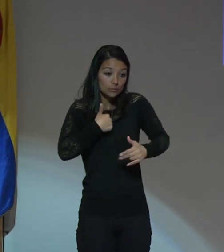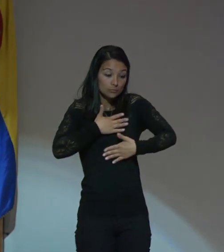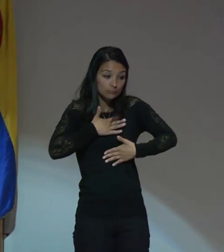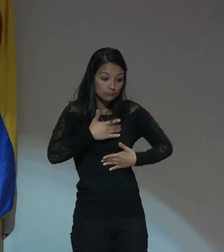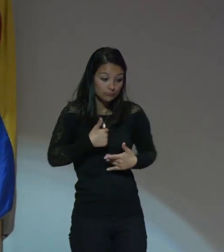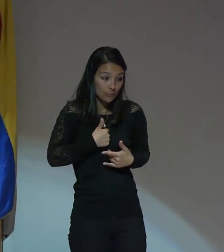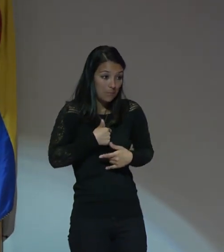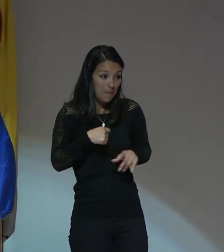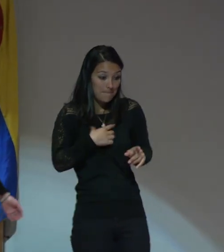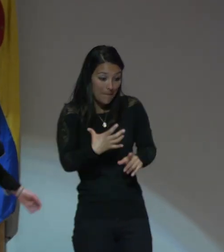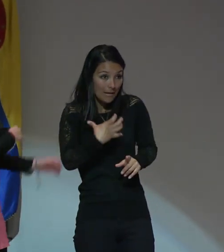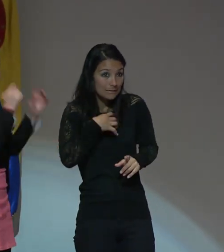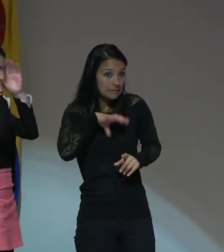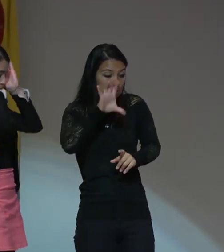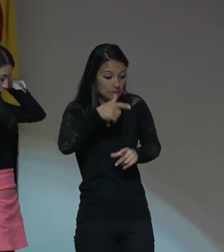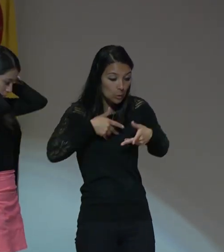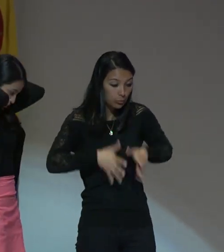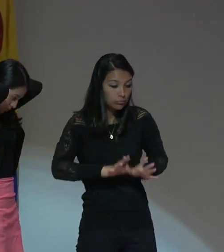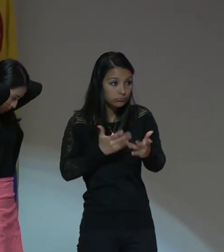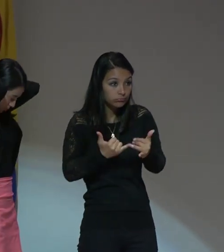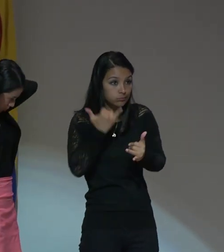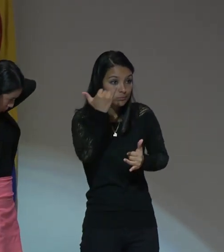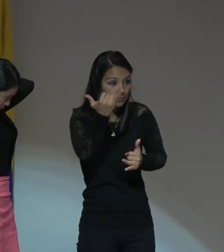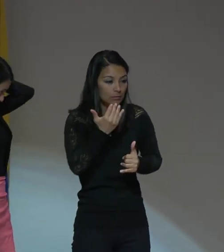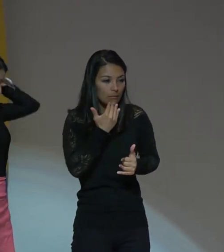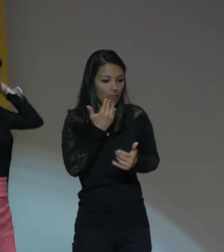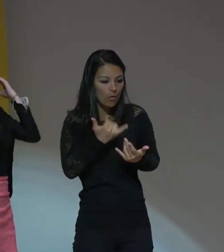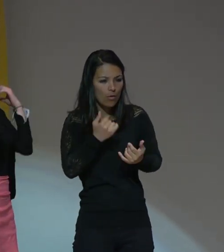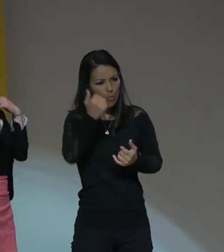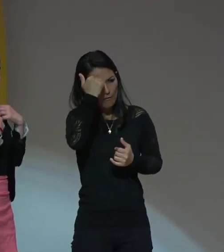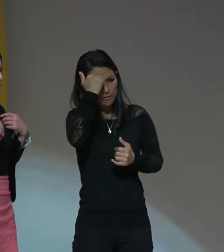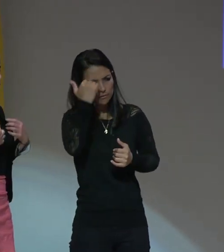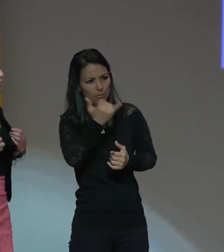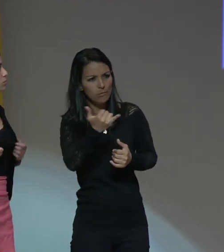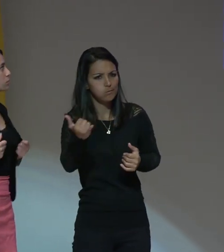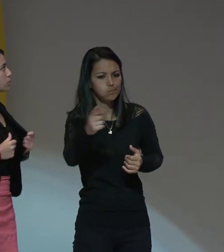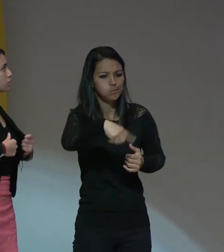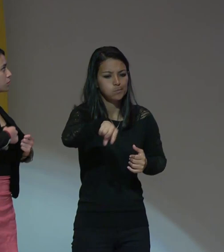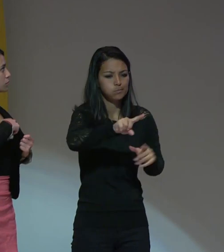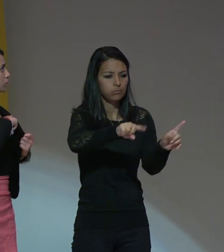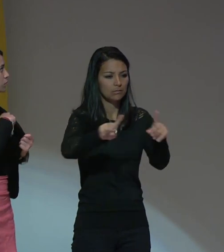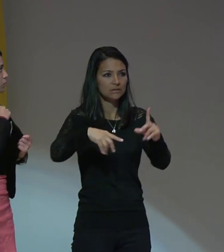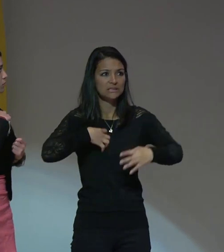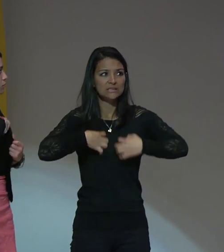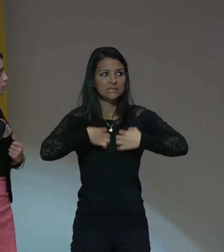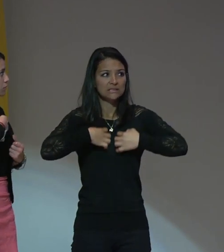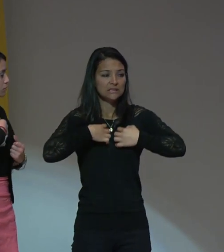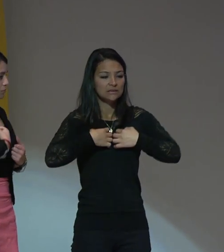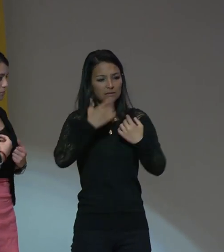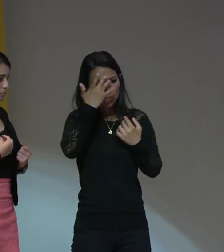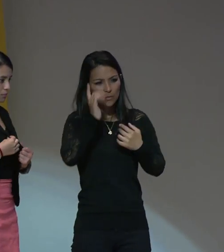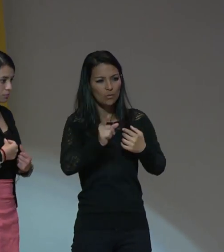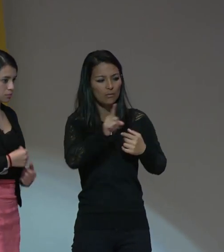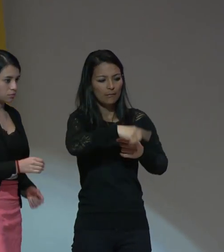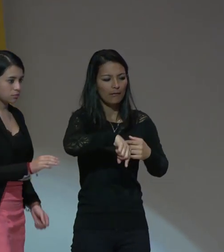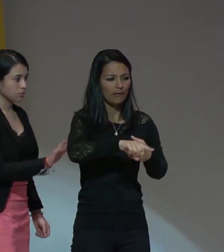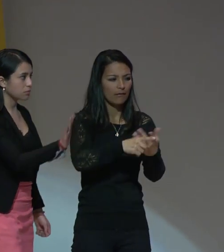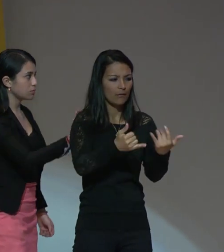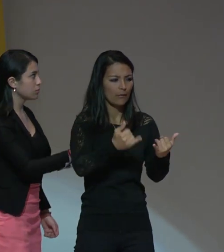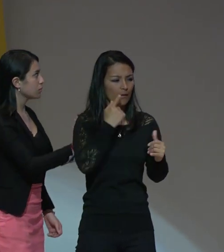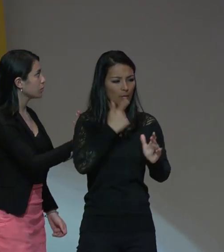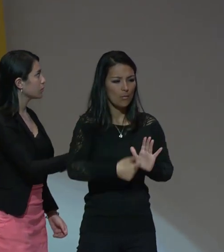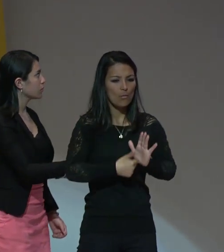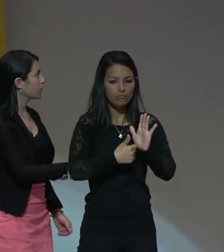país, el profesor ahora tiene miedo de los resultados de la prueba PISA